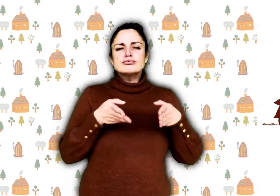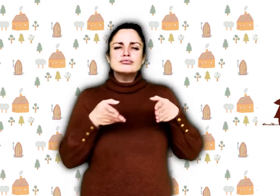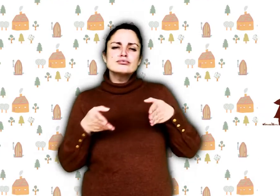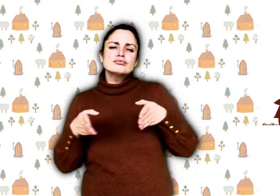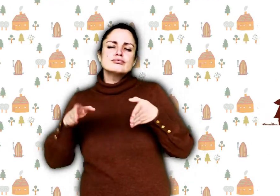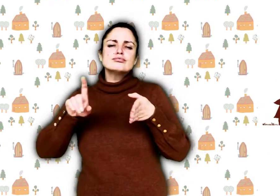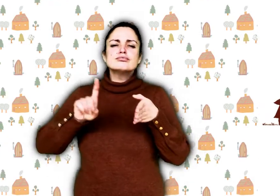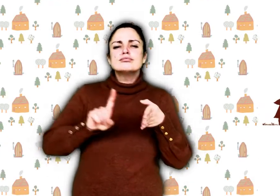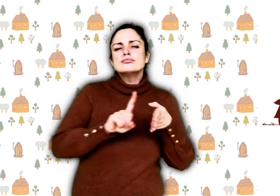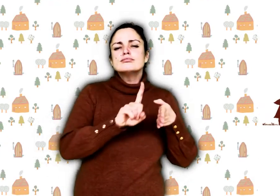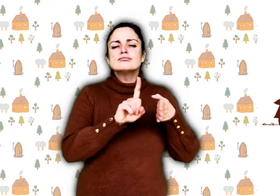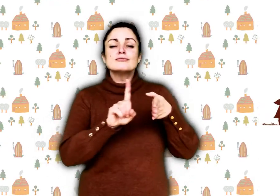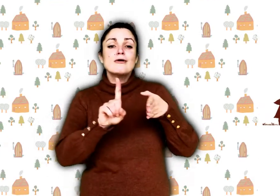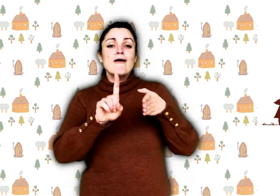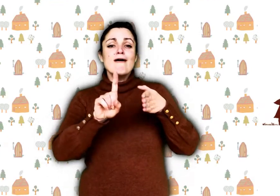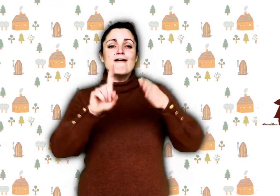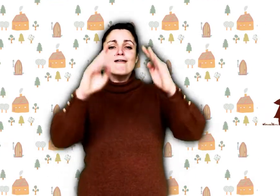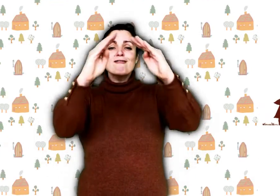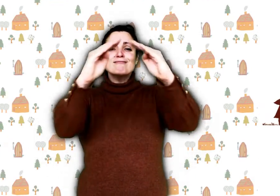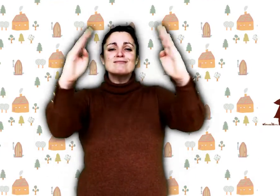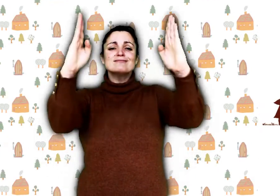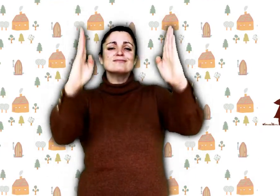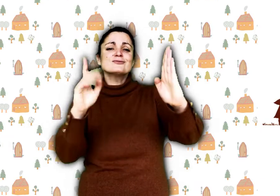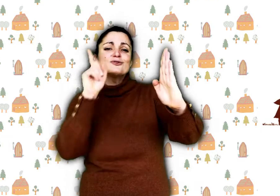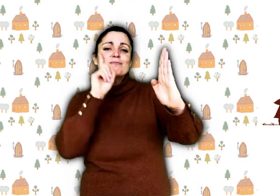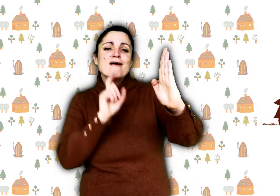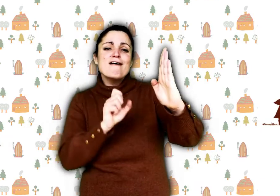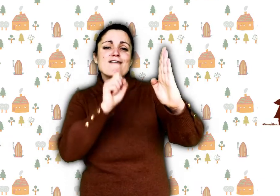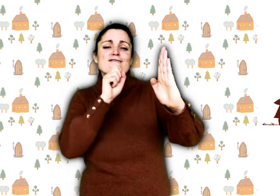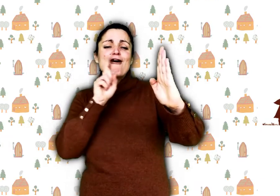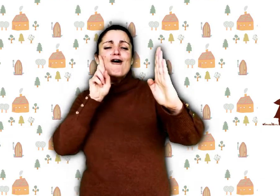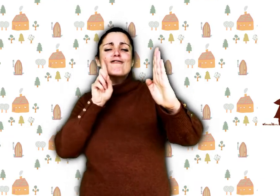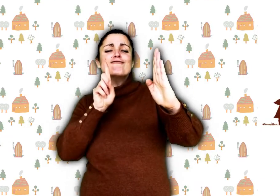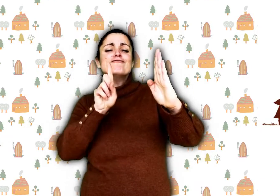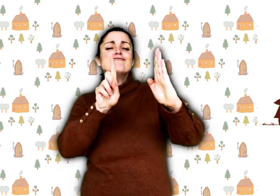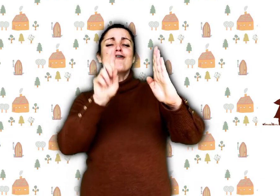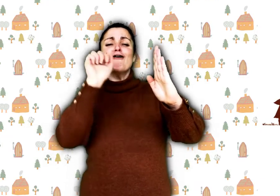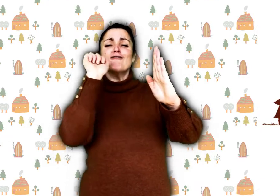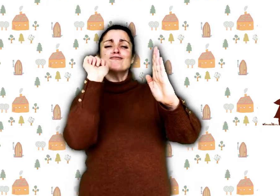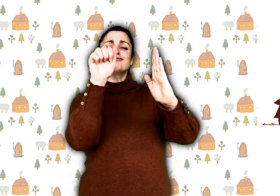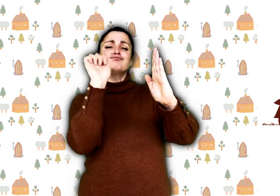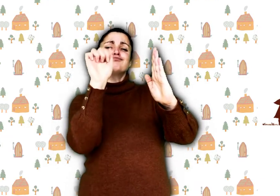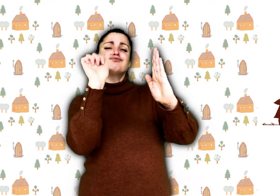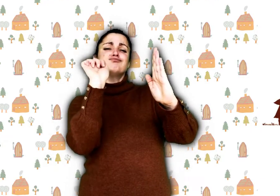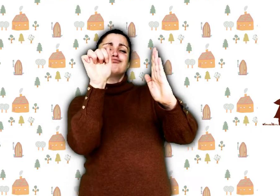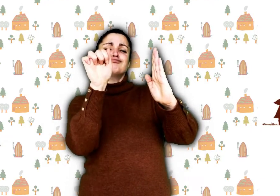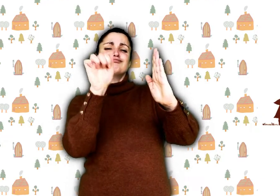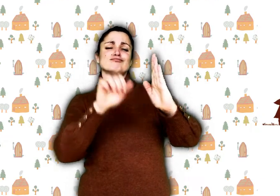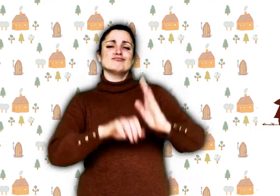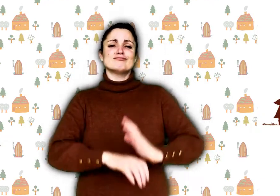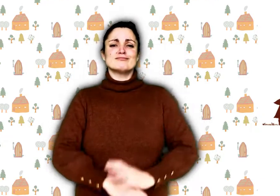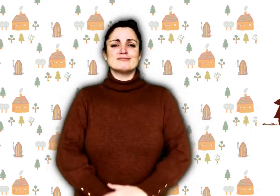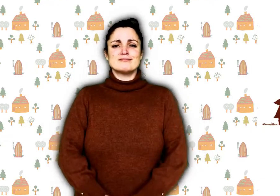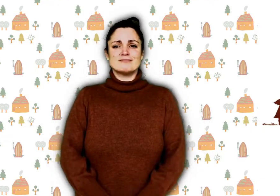Après avoir pris du bon temps, le petit chaperon rouge arriva chez mère grand, en tout cas.